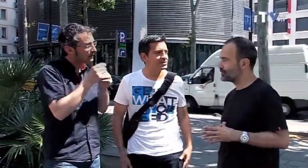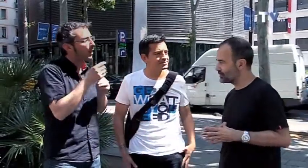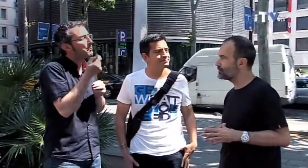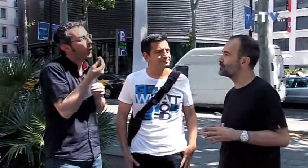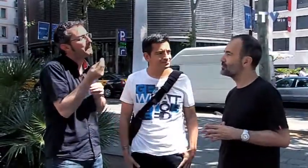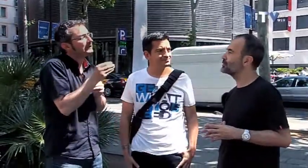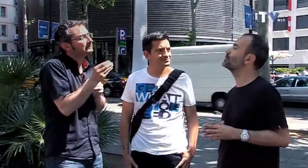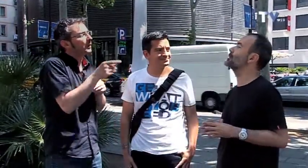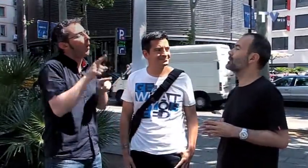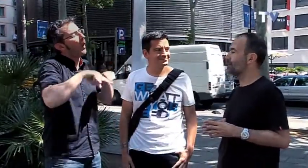mes incorporamos nuevos.